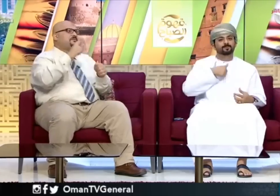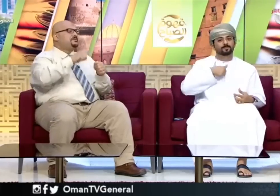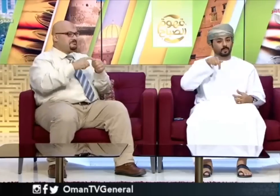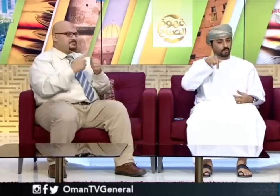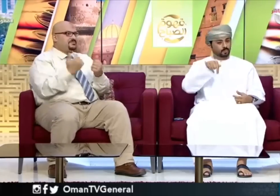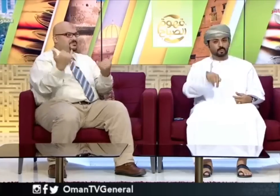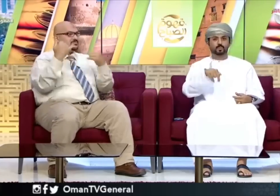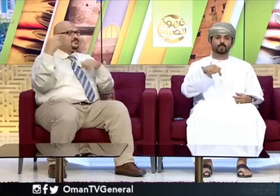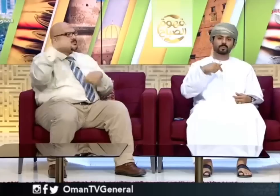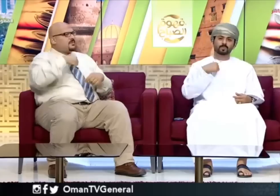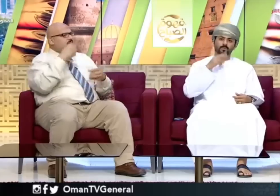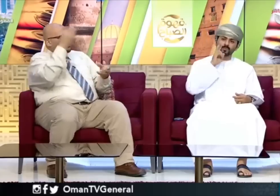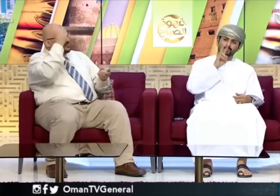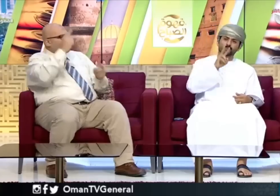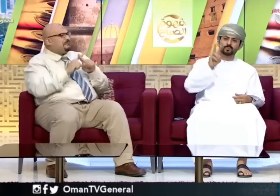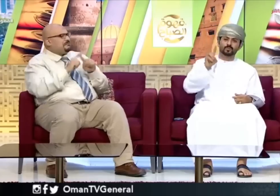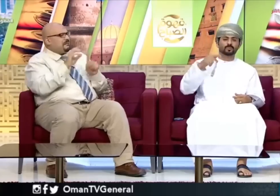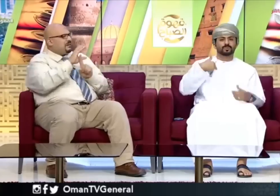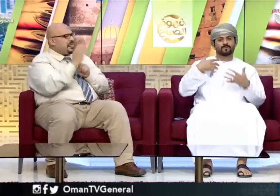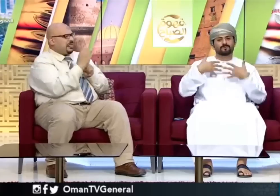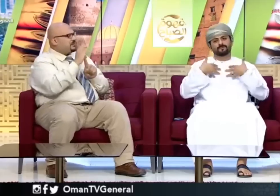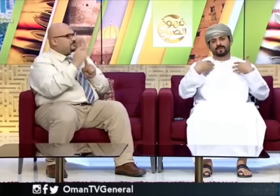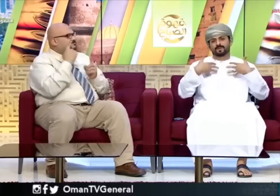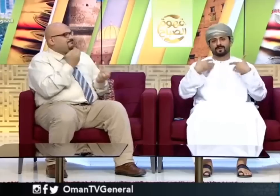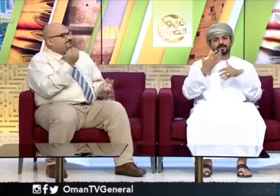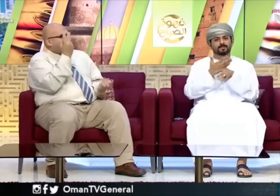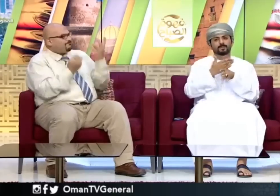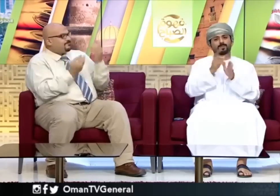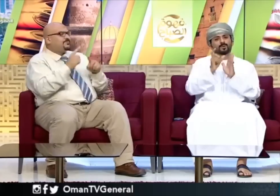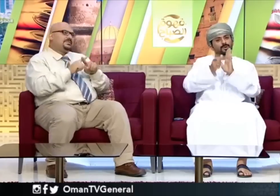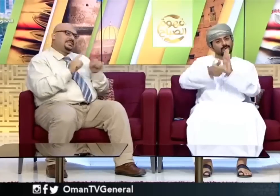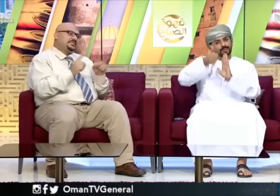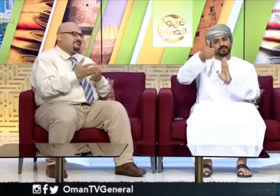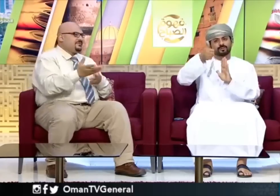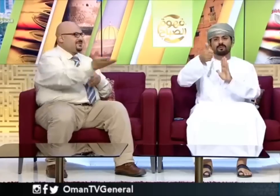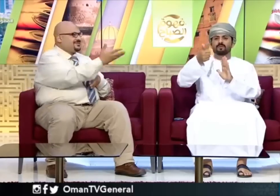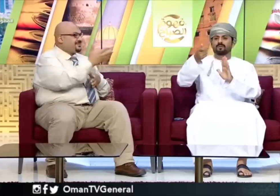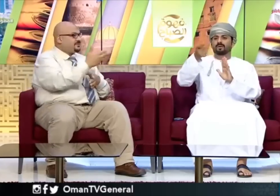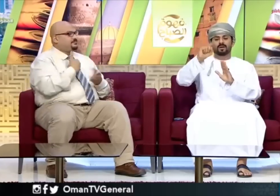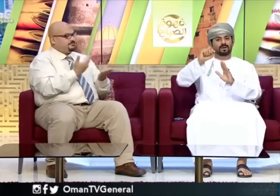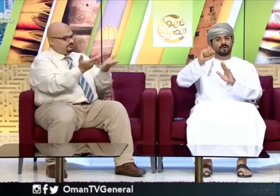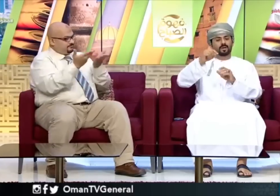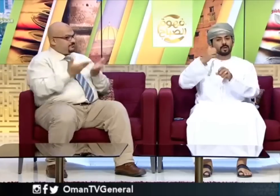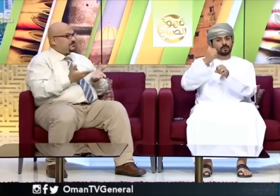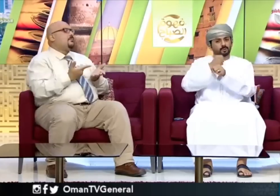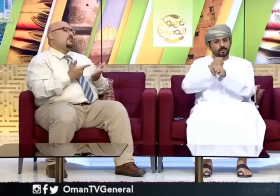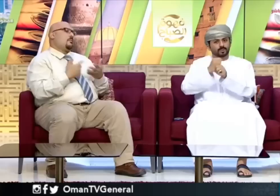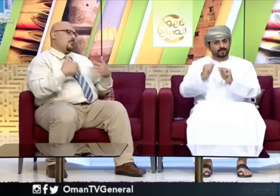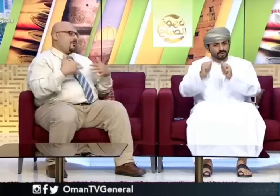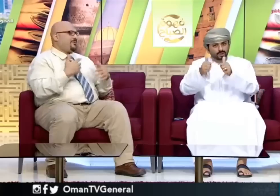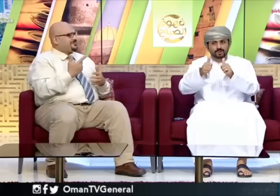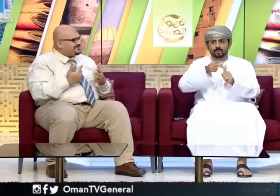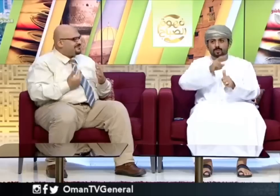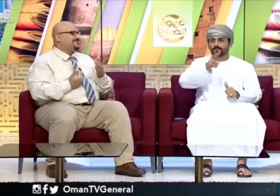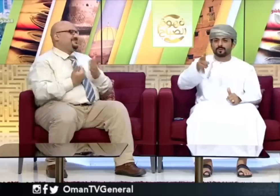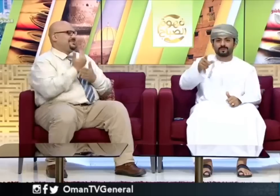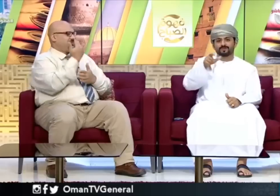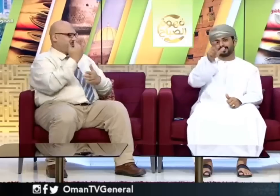التي نطرحها اليوم أنا سعيد جداً جداً بسبب أنه هناك أعمال